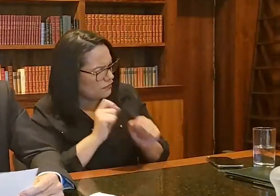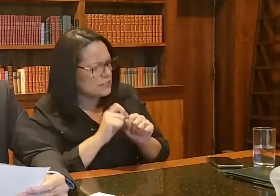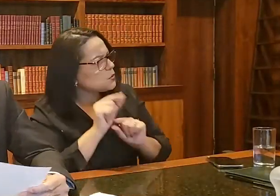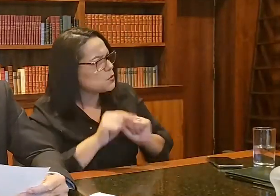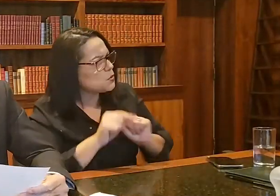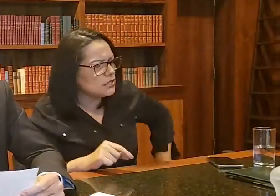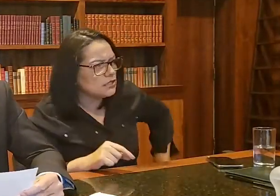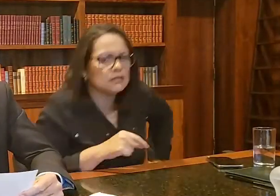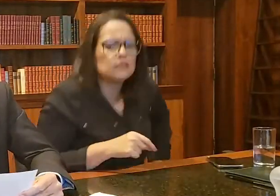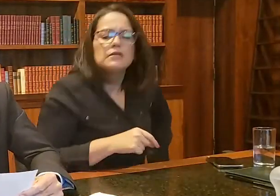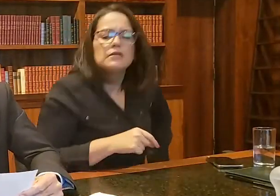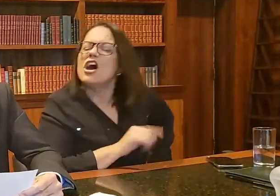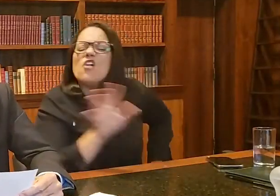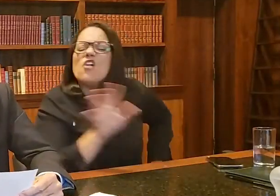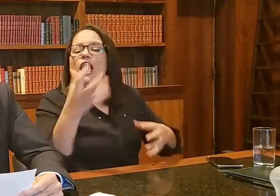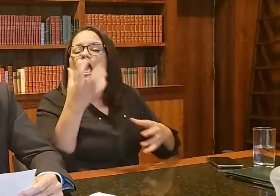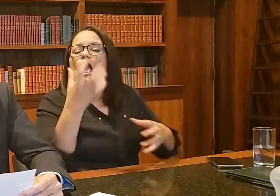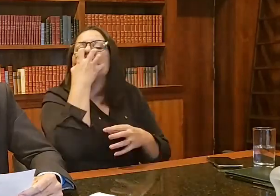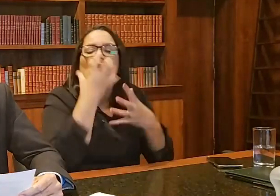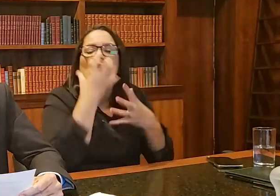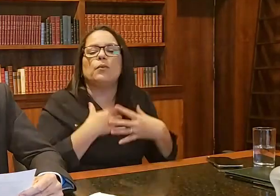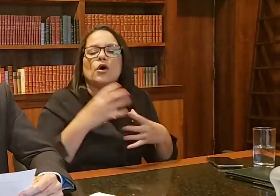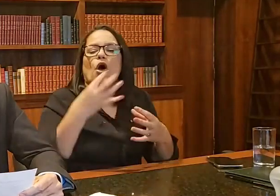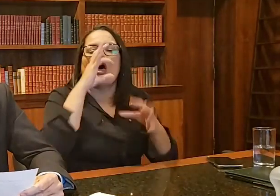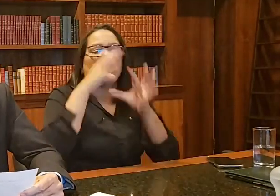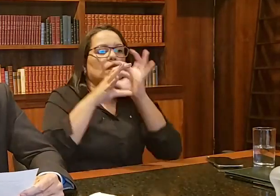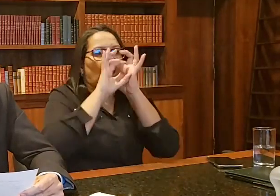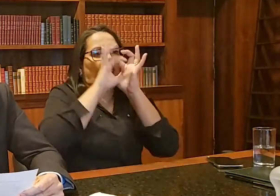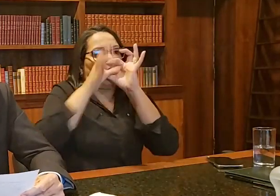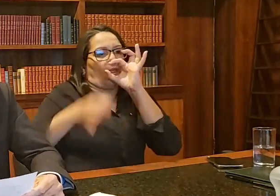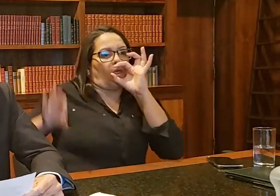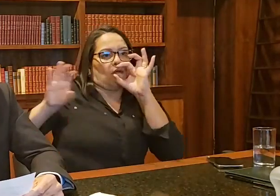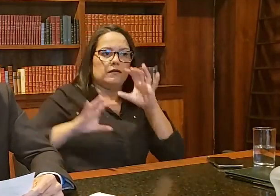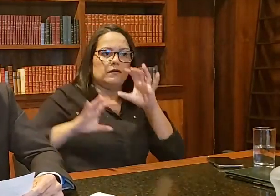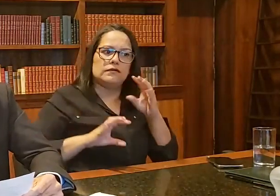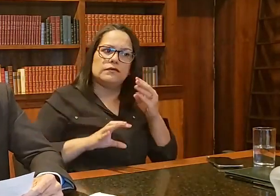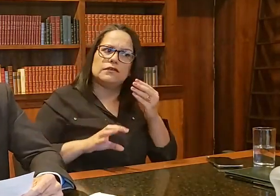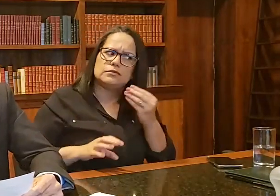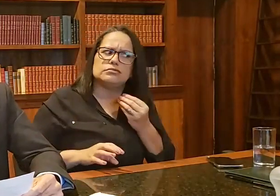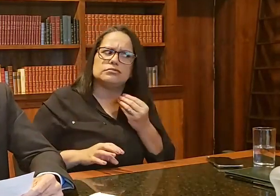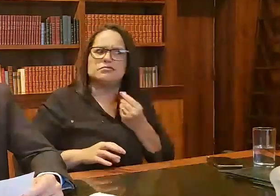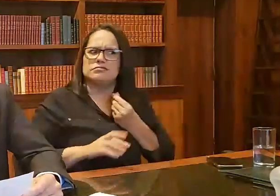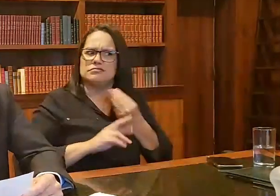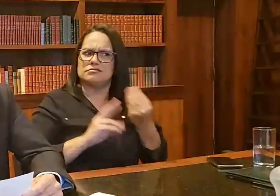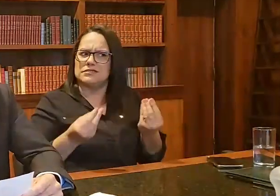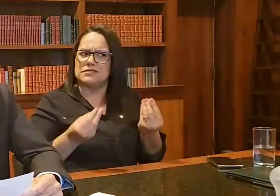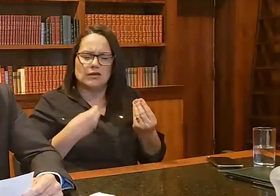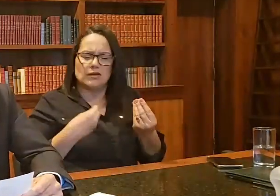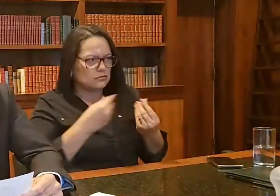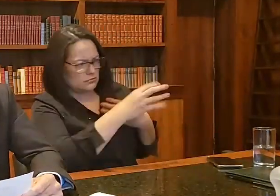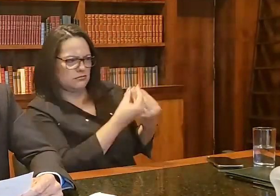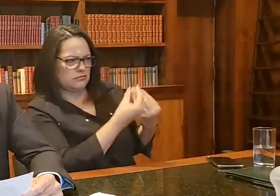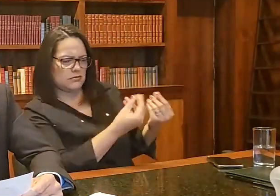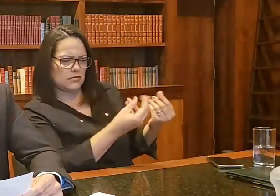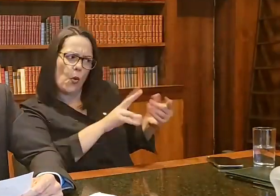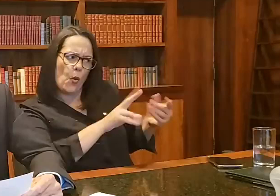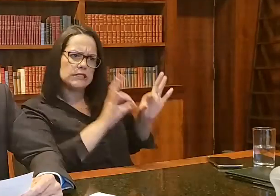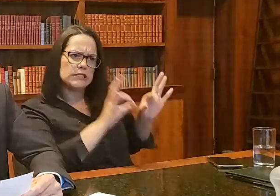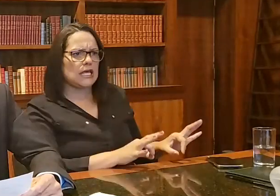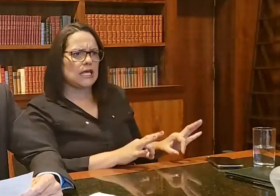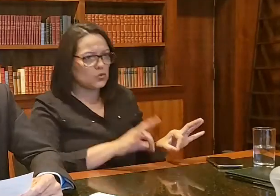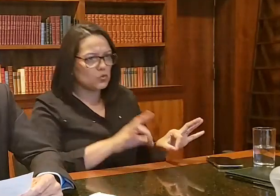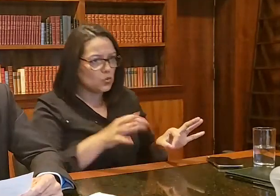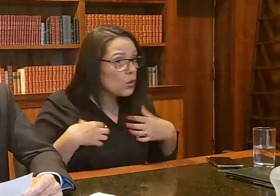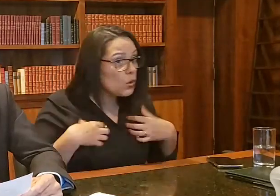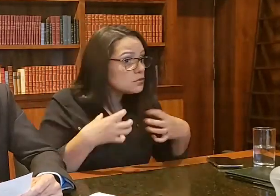Para ser entubado. Então, essa política, no meu entender, não é certa. O que deve acontecer, no primeiro momento, quem sentir qualquer